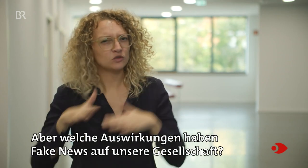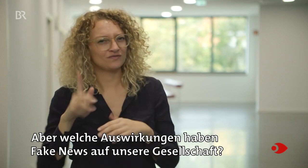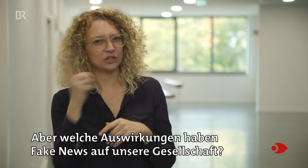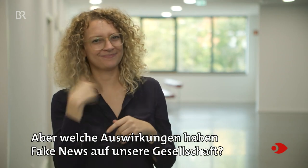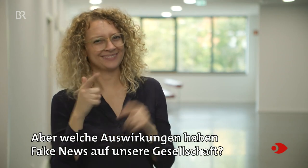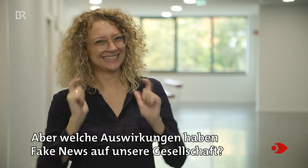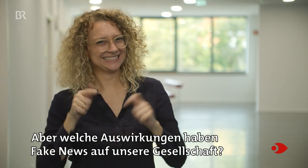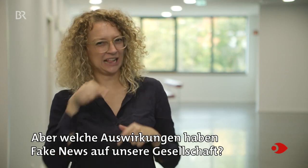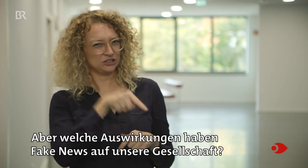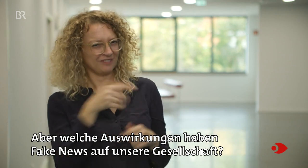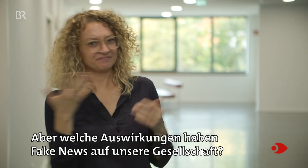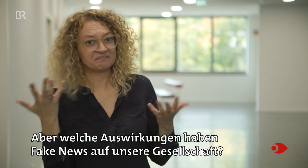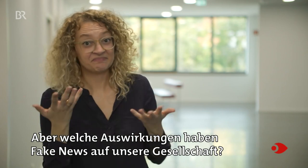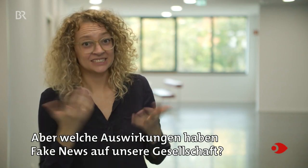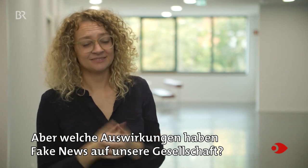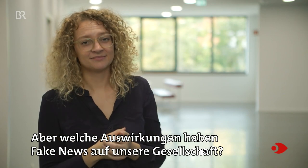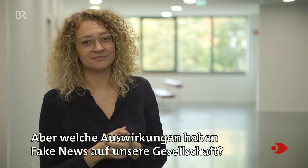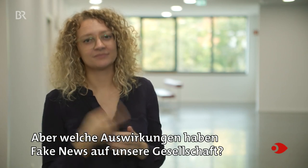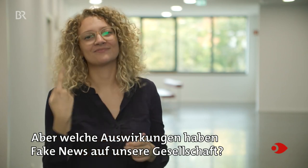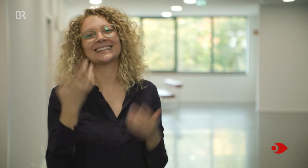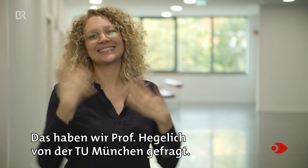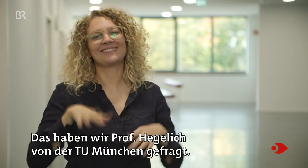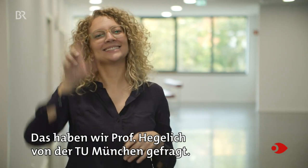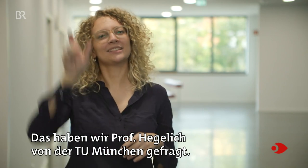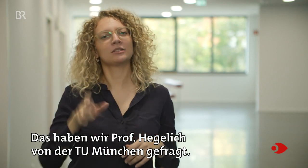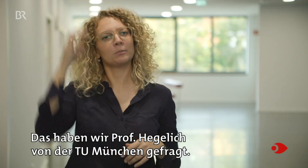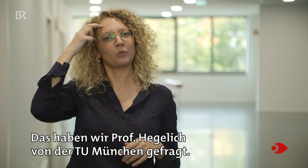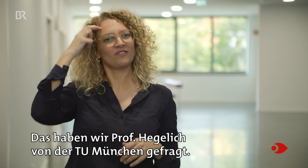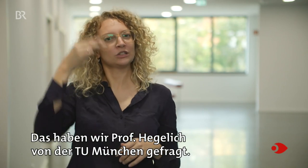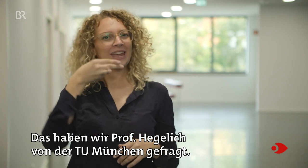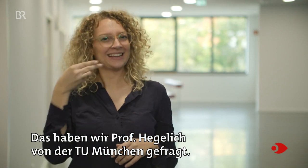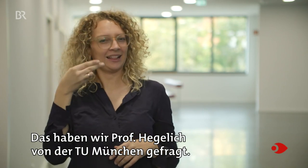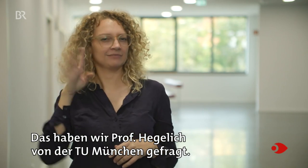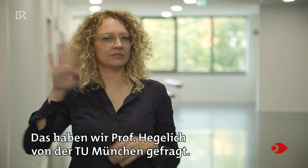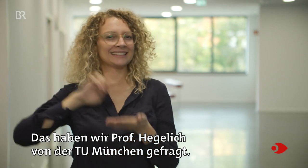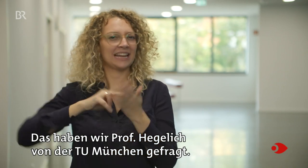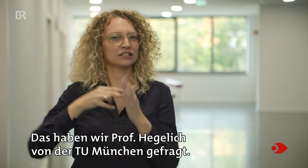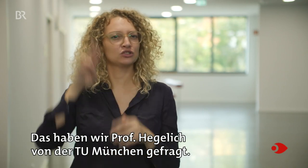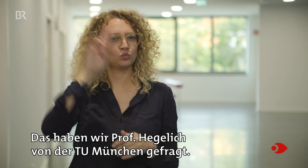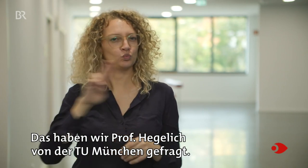Auswirkungen haben Fake News auf unsere Gesellschaft? Das haben wir Professor Hegelich von der TU München gefragt.